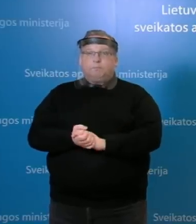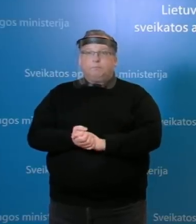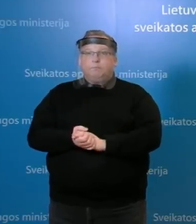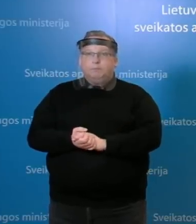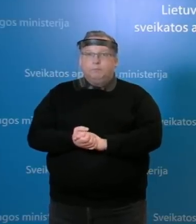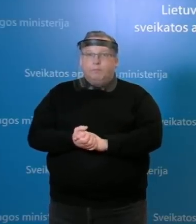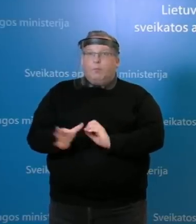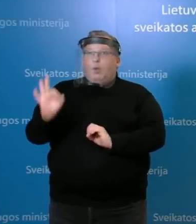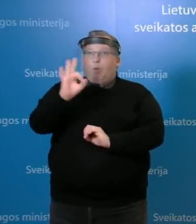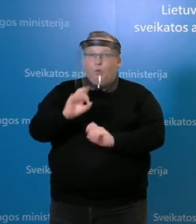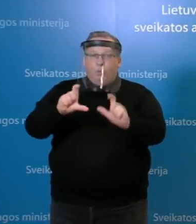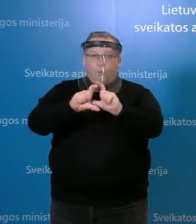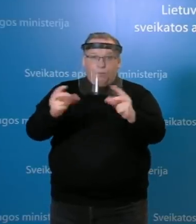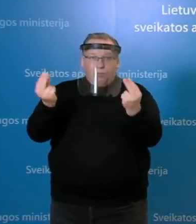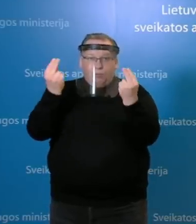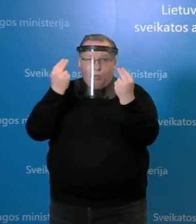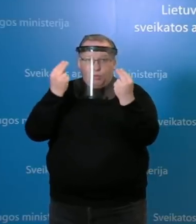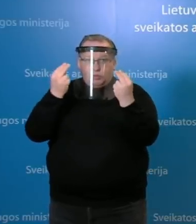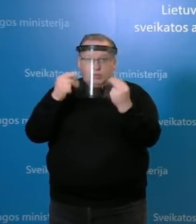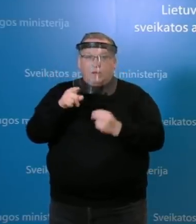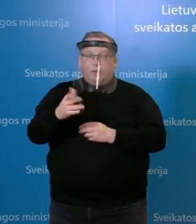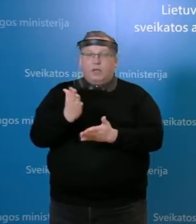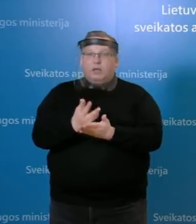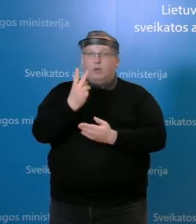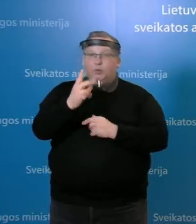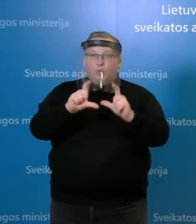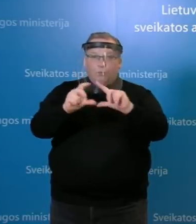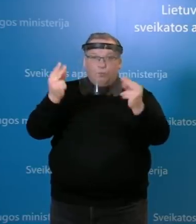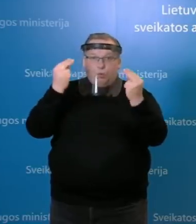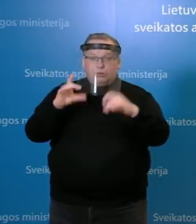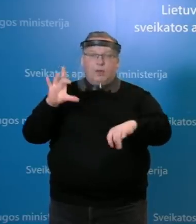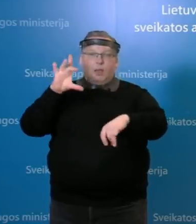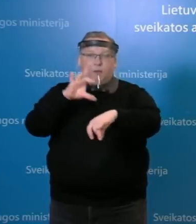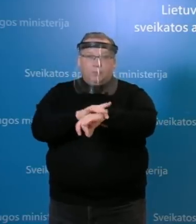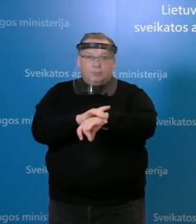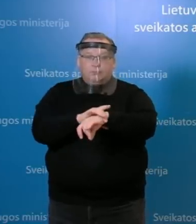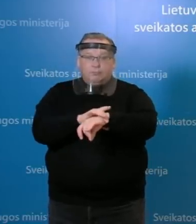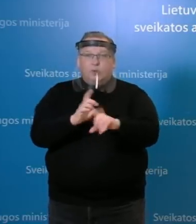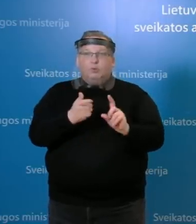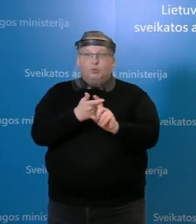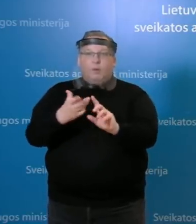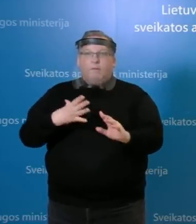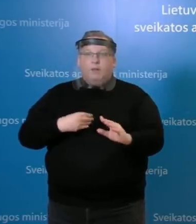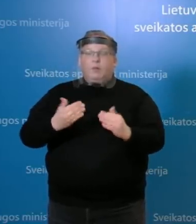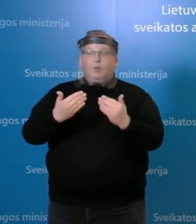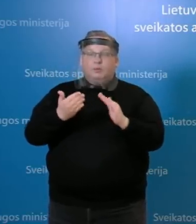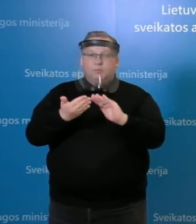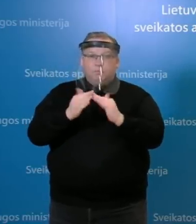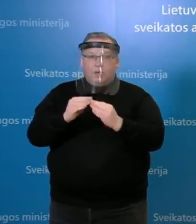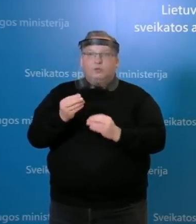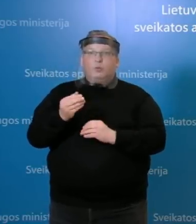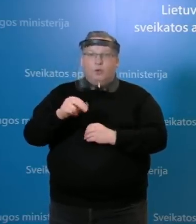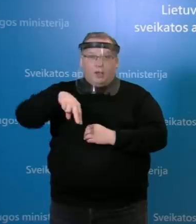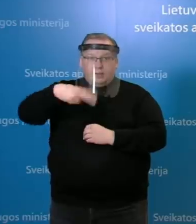Dėl moksleivių. Jūs minėjote, kad yra du moksleivių nustatyti susijęs su Vilniaus miesto klinikinė ir ligoninė.